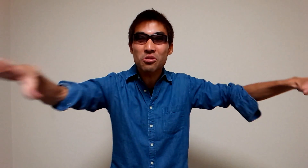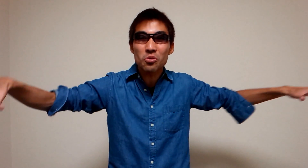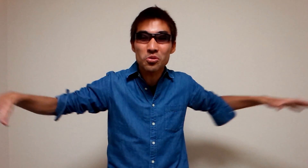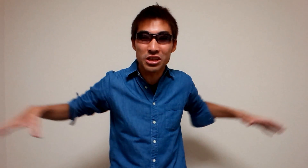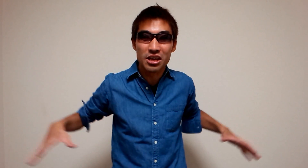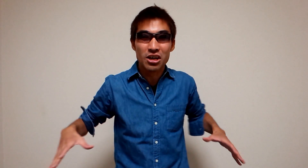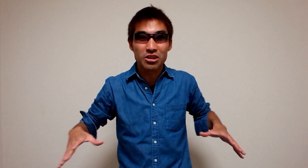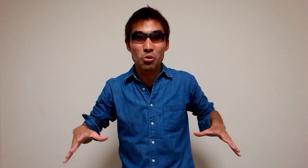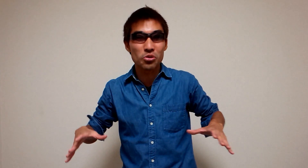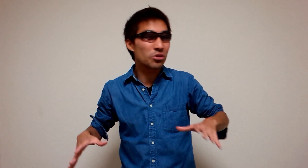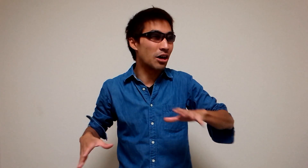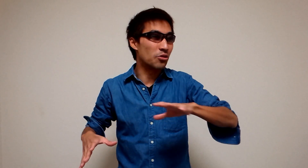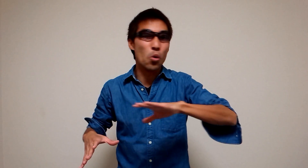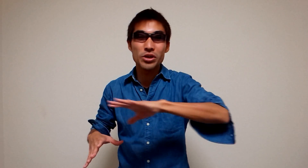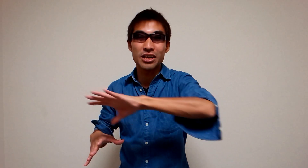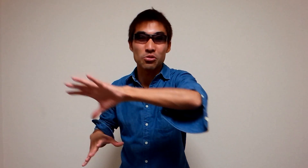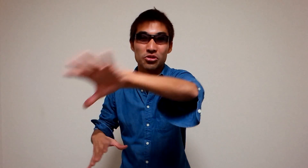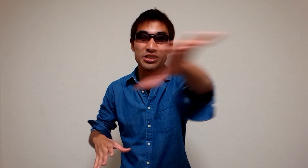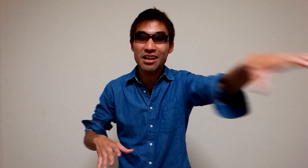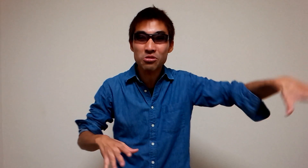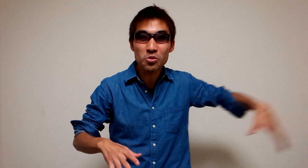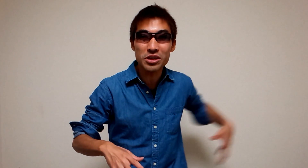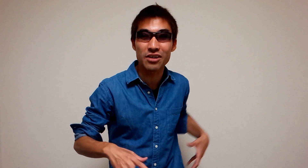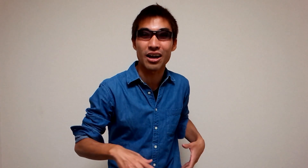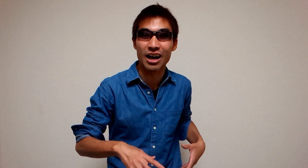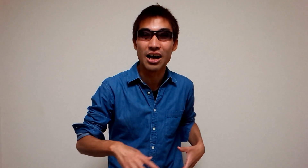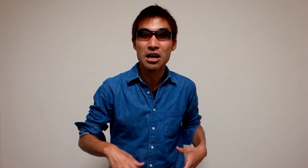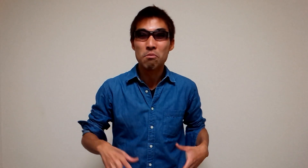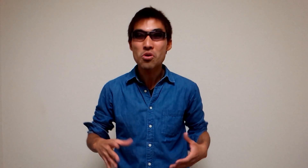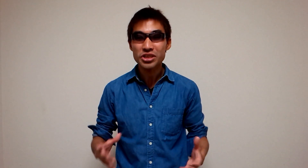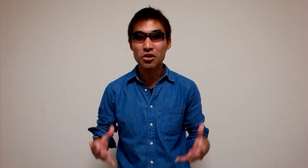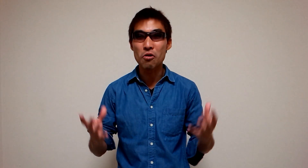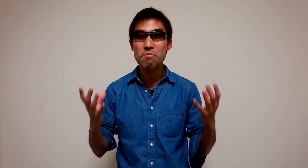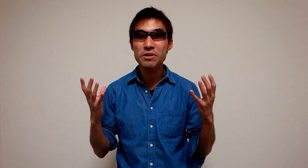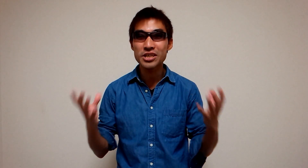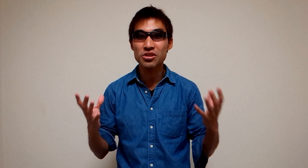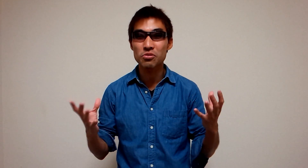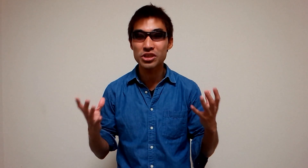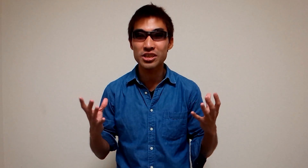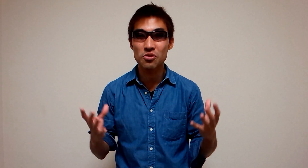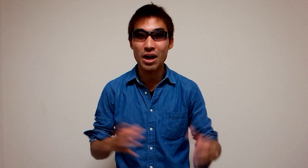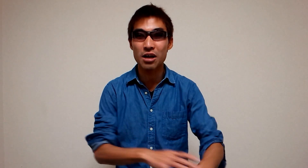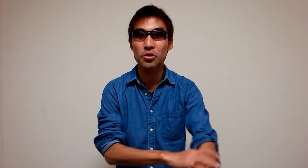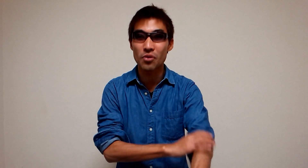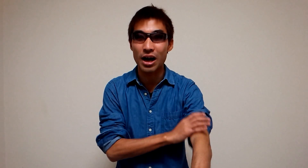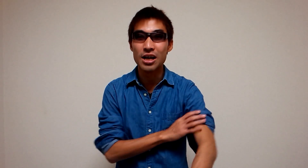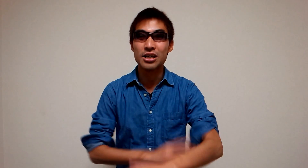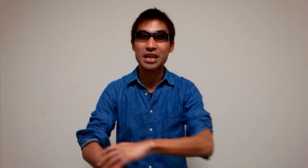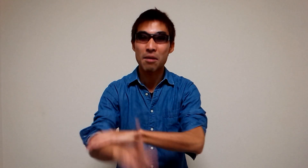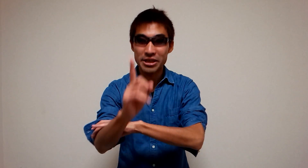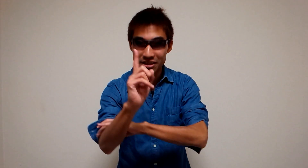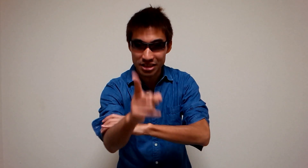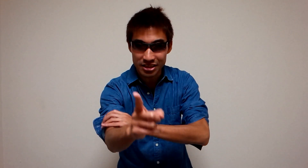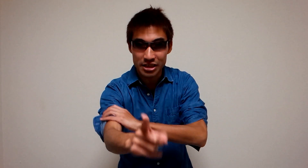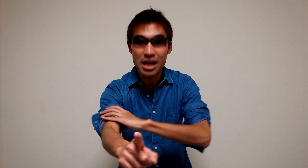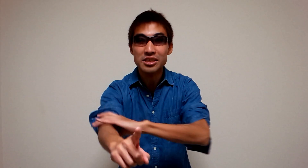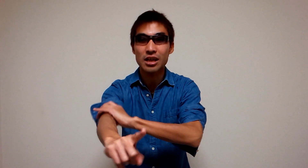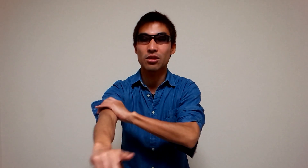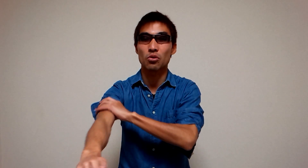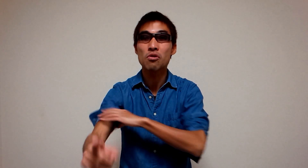所に東京とか大きな都市の至る所にあるからもしコンビニで食事してる若者はやめてくださいなぜかって言うとコ